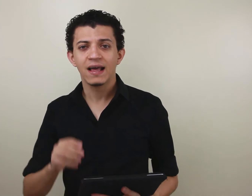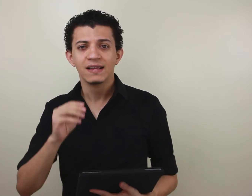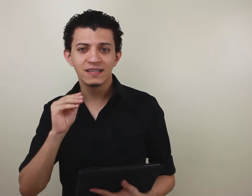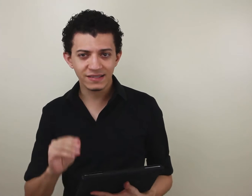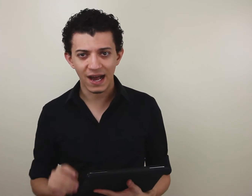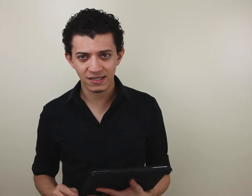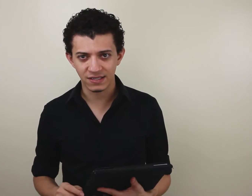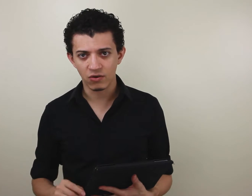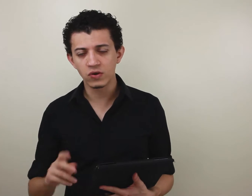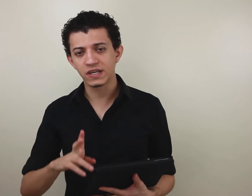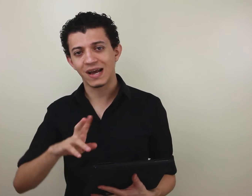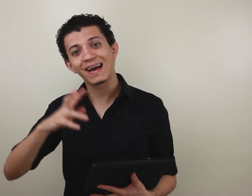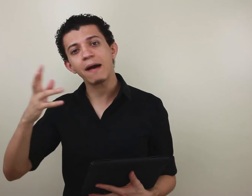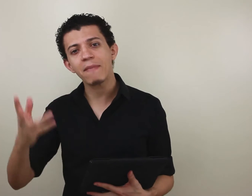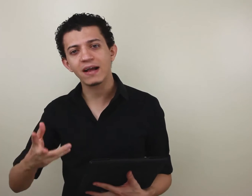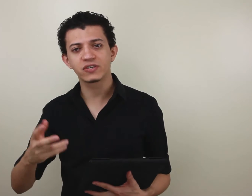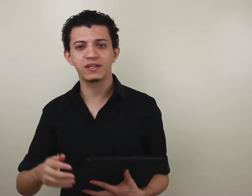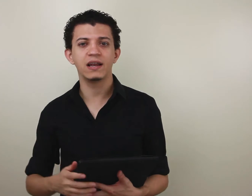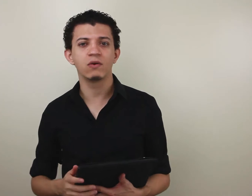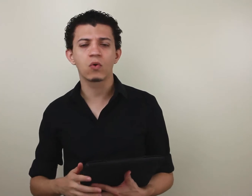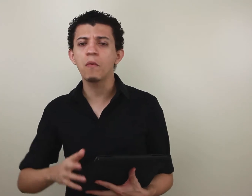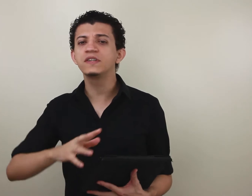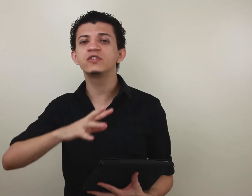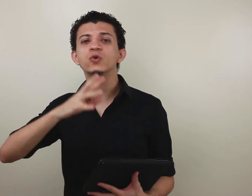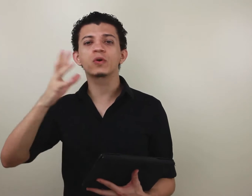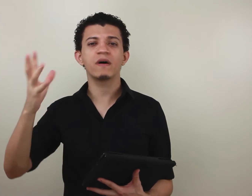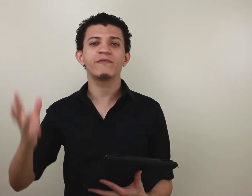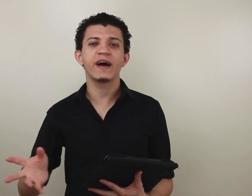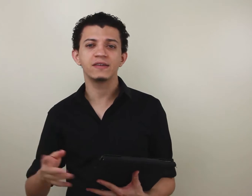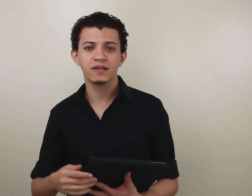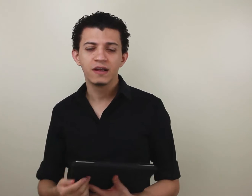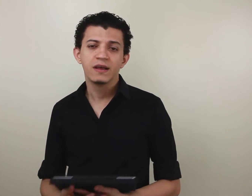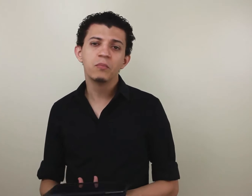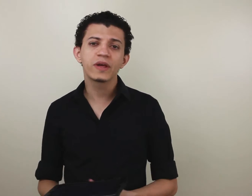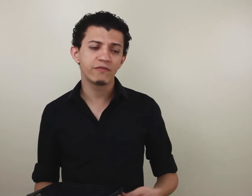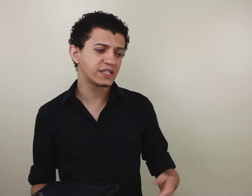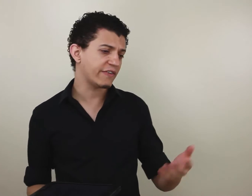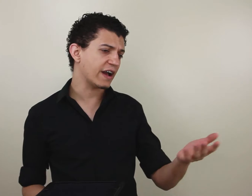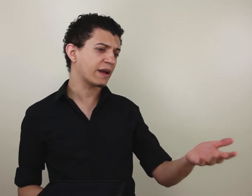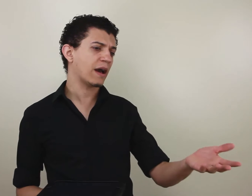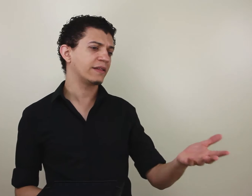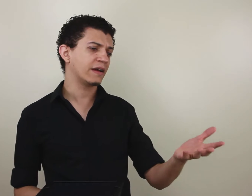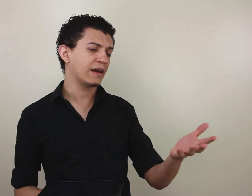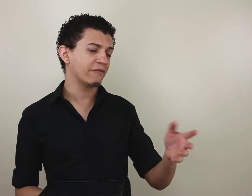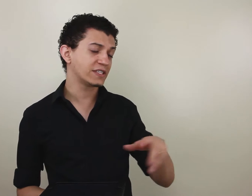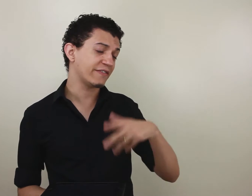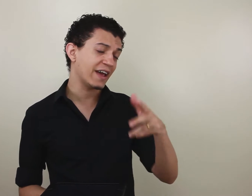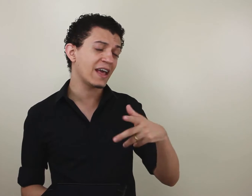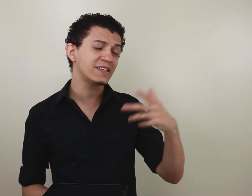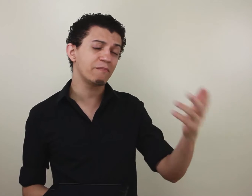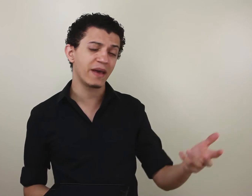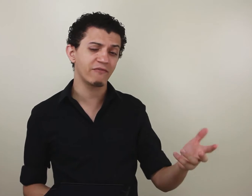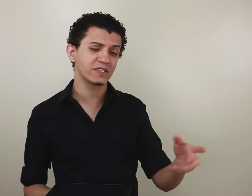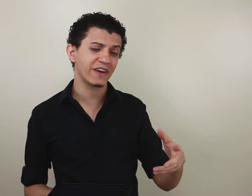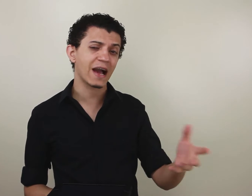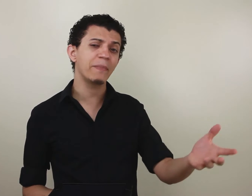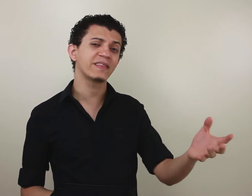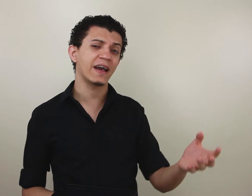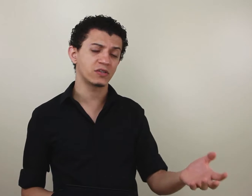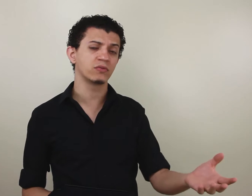sintaxe, ou seja, a gramática da língua. Como que se estrutura uma frase? Porque você vai receber, você vai captar isso